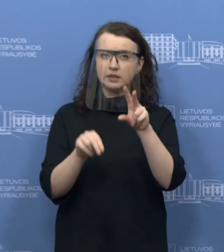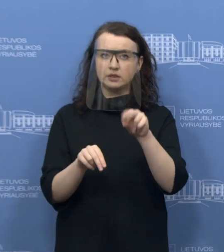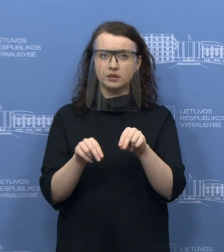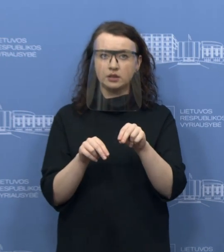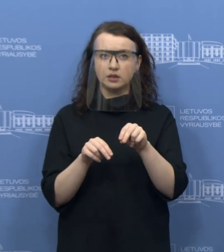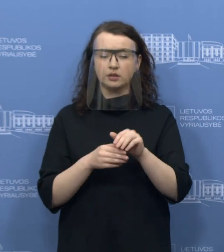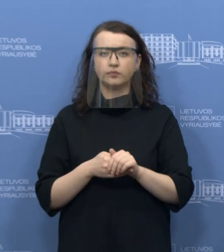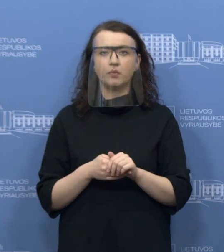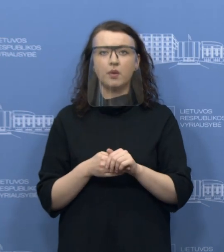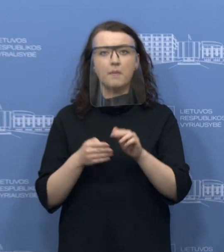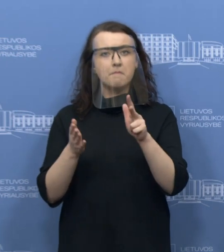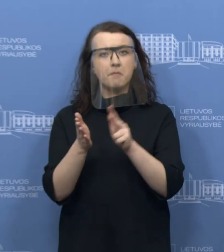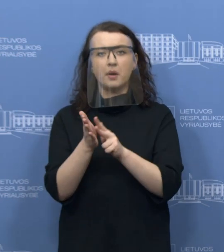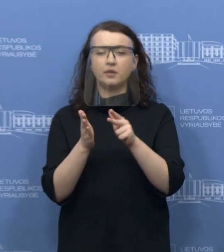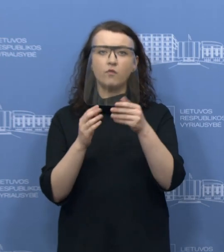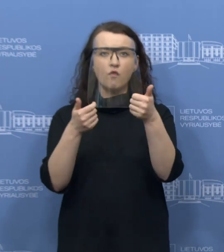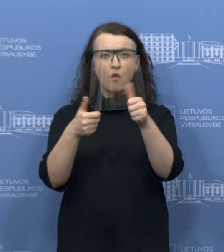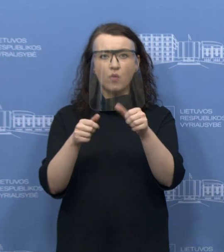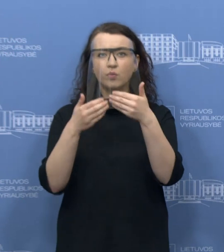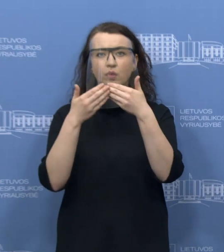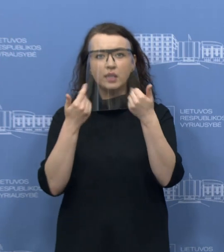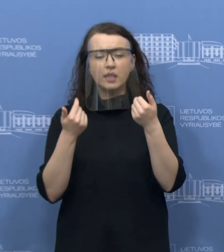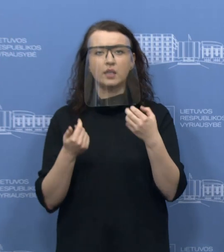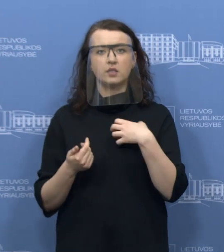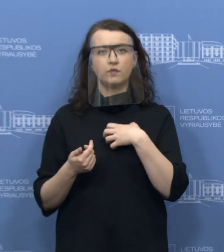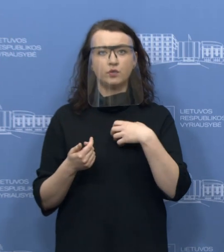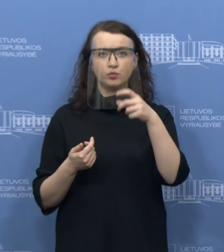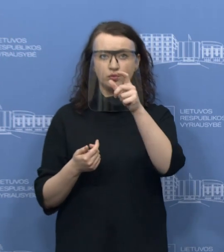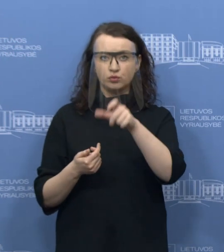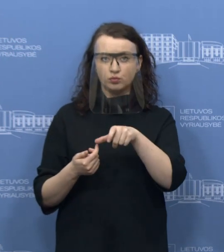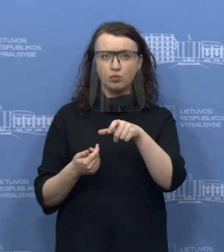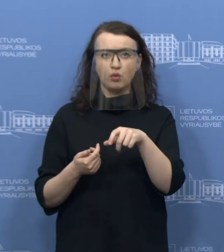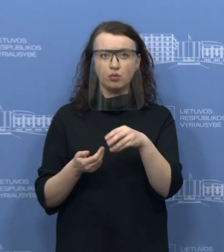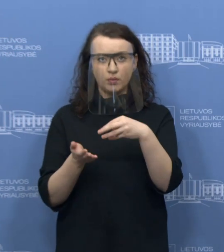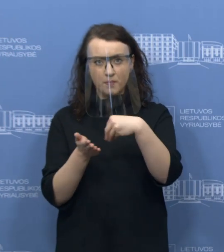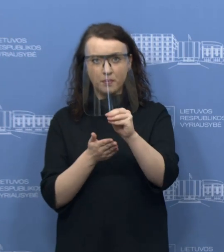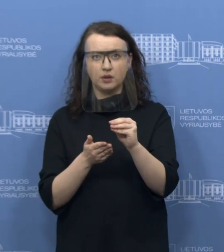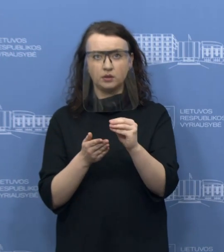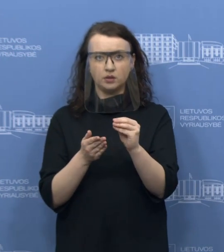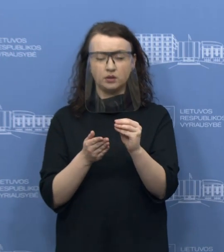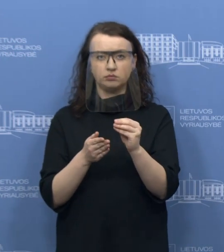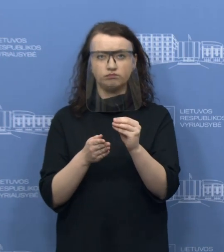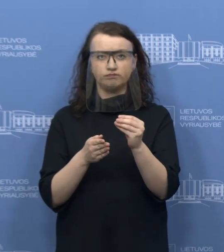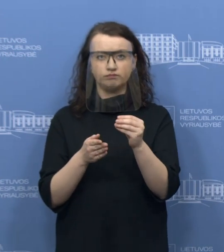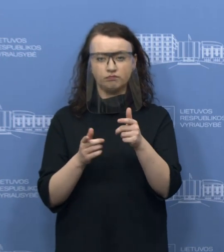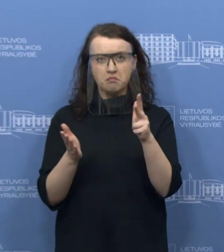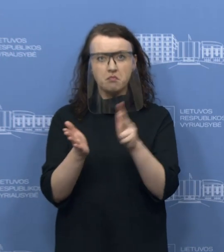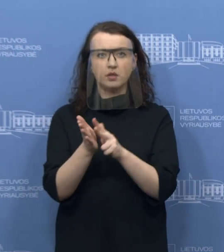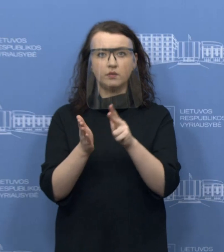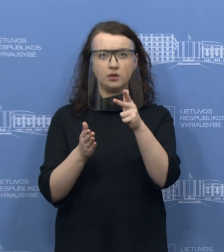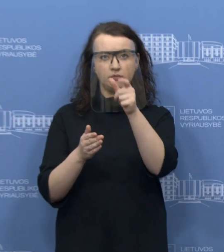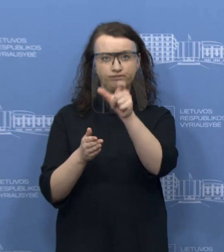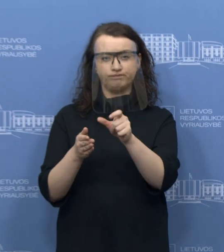neautorizuoti. O tam, kad vartotojas įsitikintų, kad perka tikrai legalų ir patikrintą produktą, tai